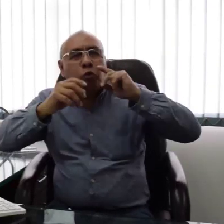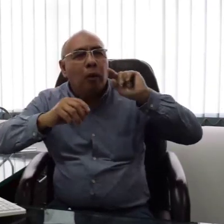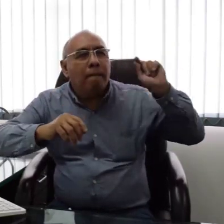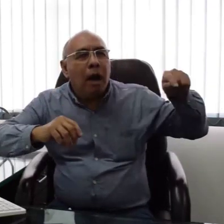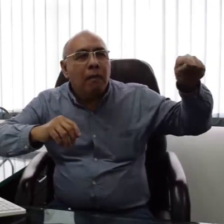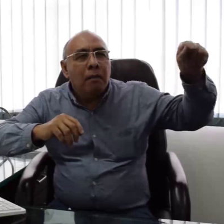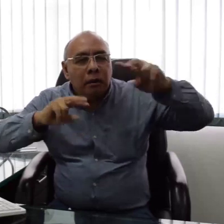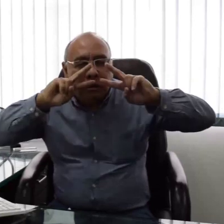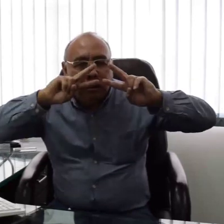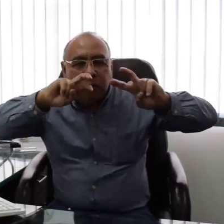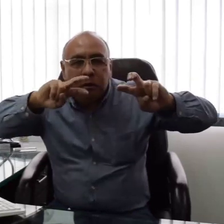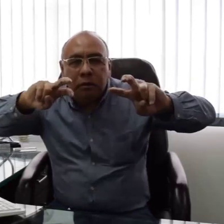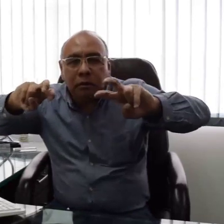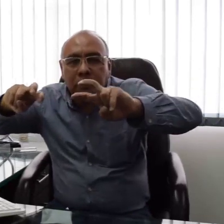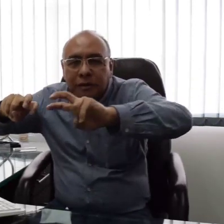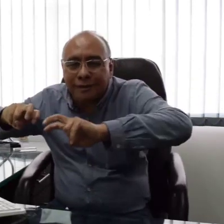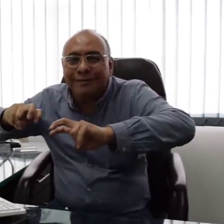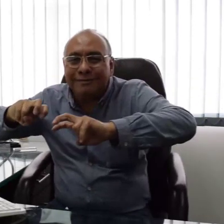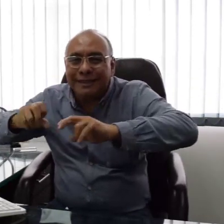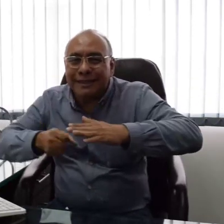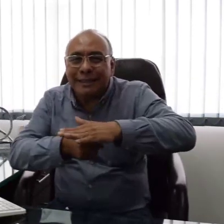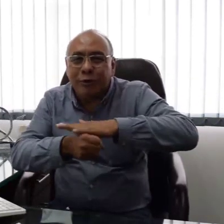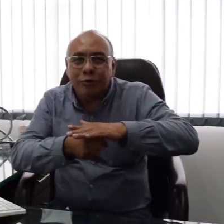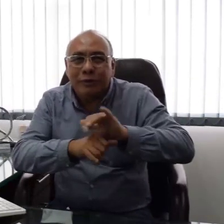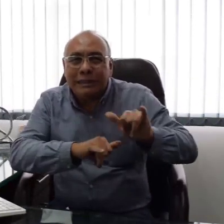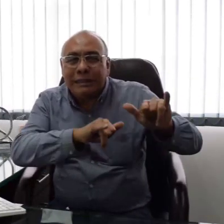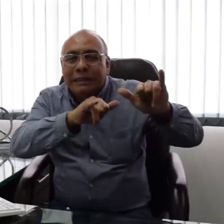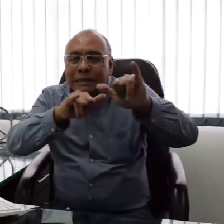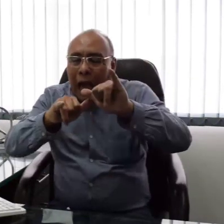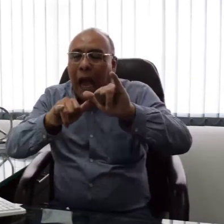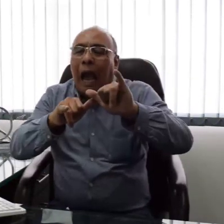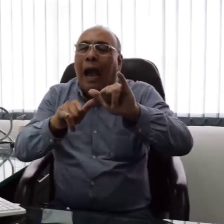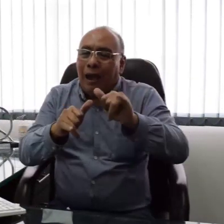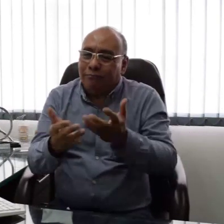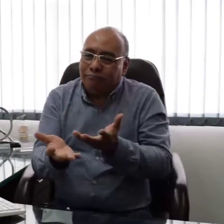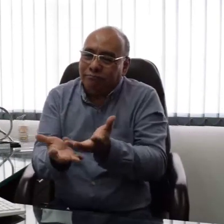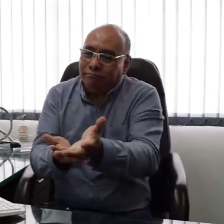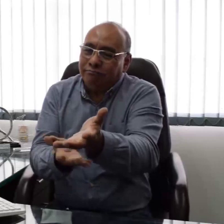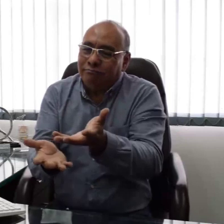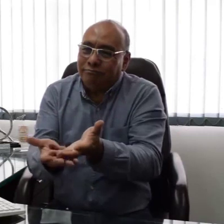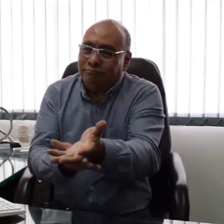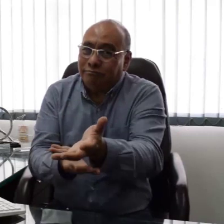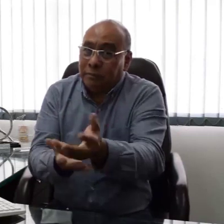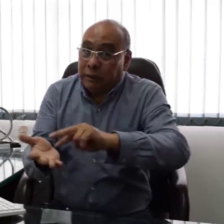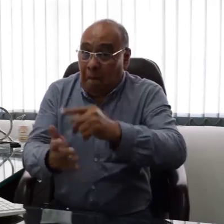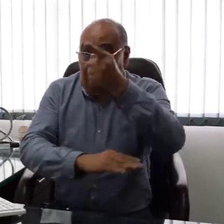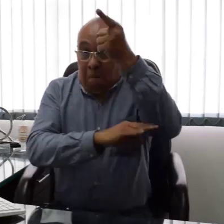Estos surgen por años de investigación a nivel mundial realizados a partir de los cuales aconsejan. No obligan, sino que